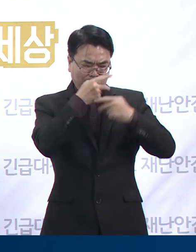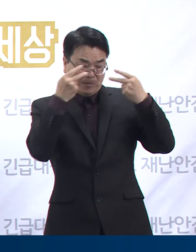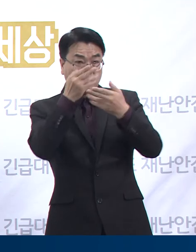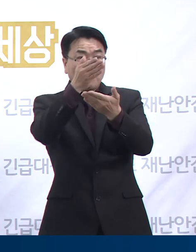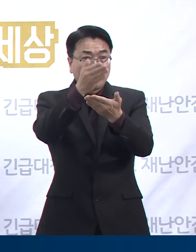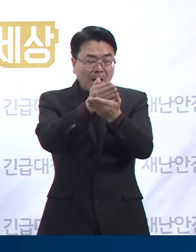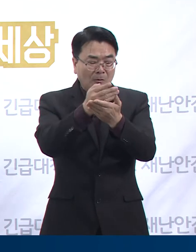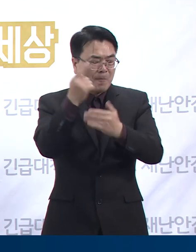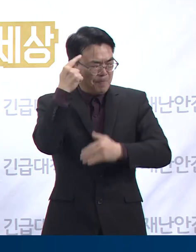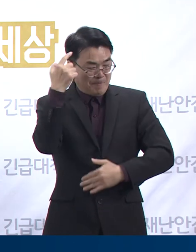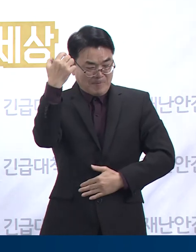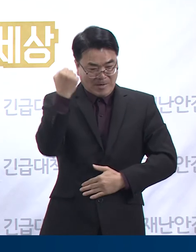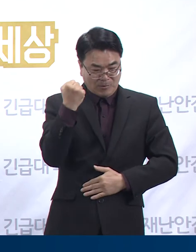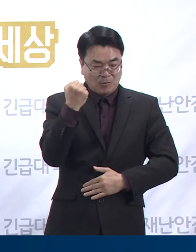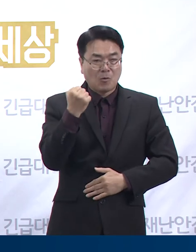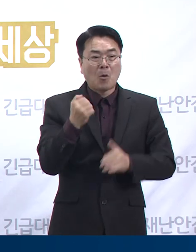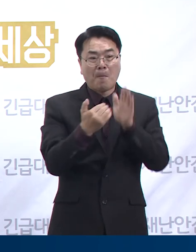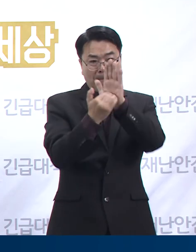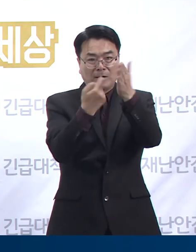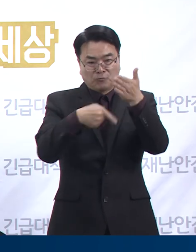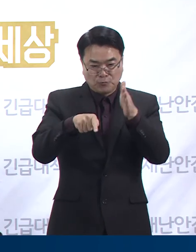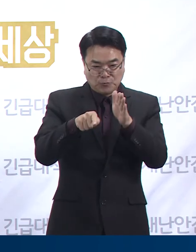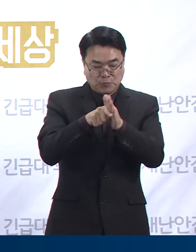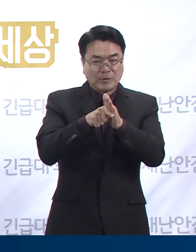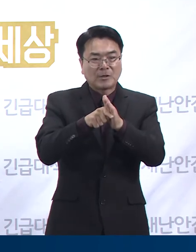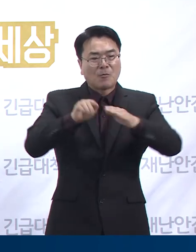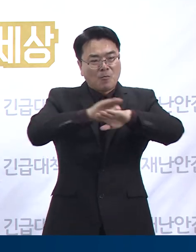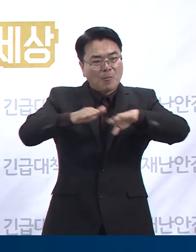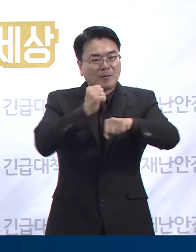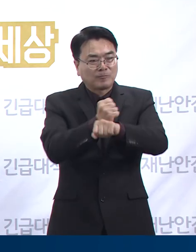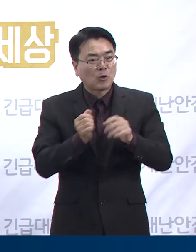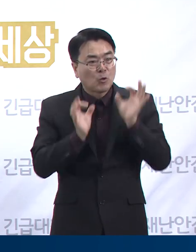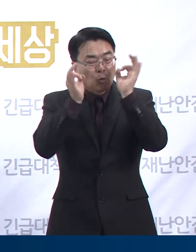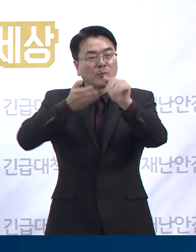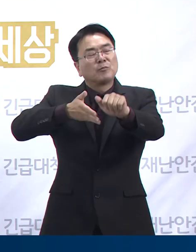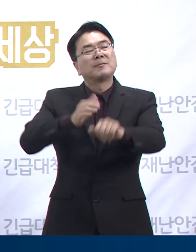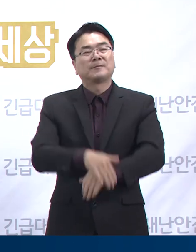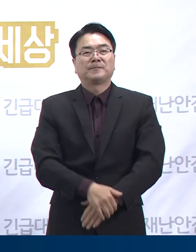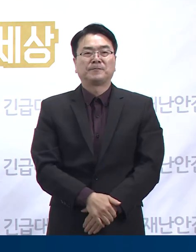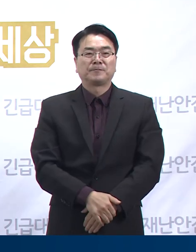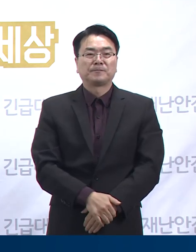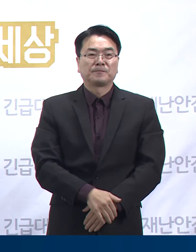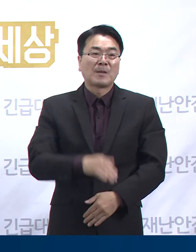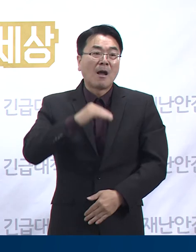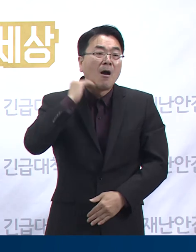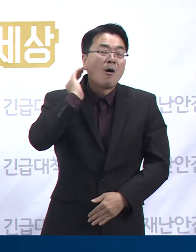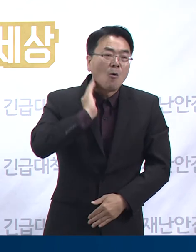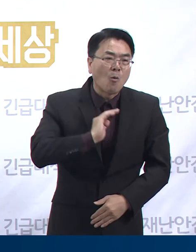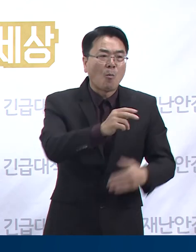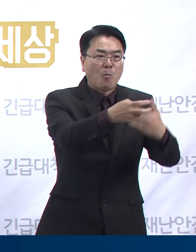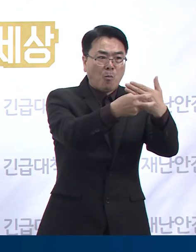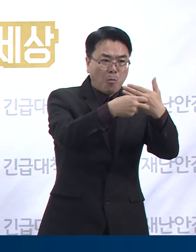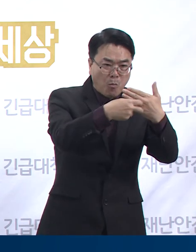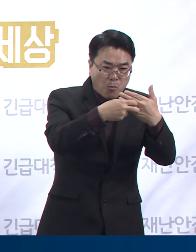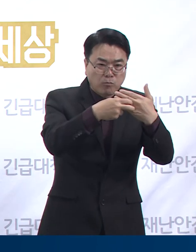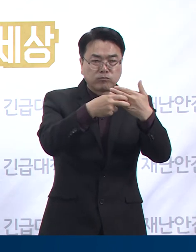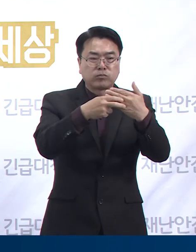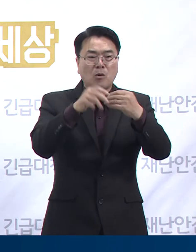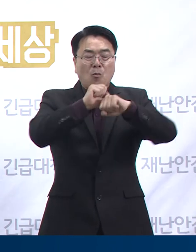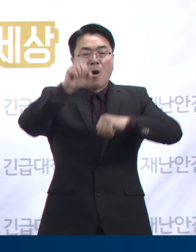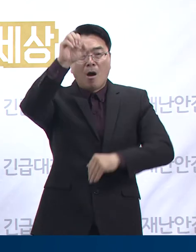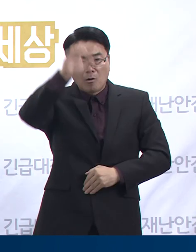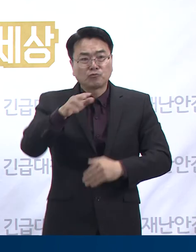코로나19 확산 방지에 대처해 주시기 바랍니다. 최근 의정부 마스터플러스 병원, 광주 SRC